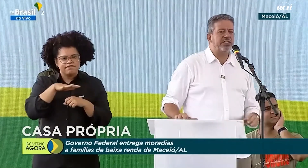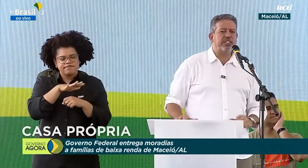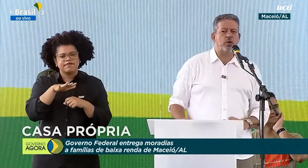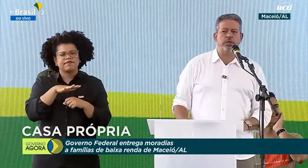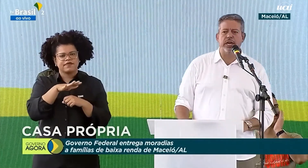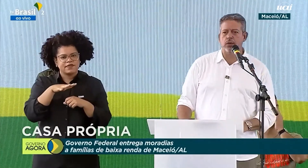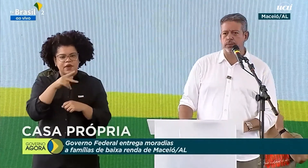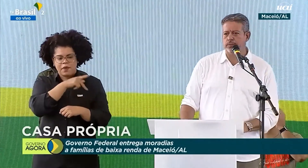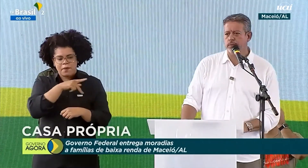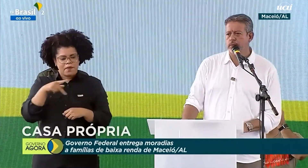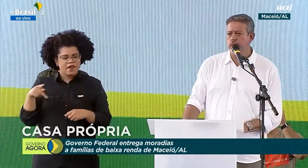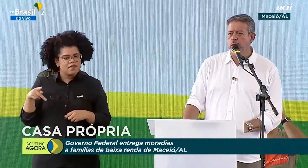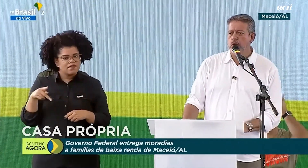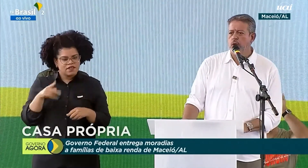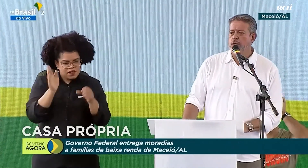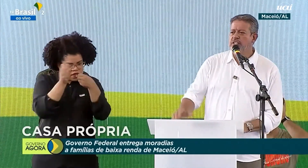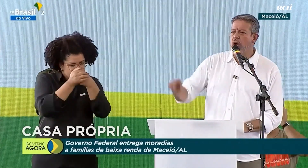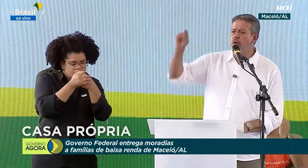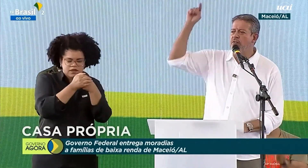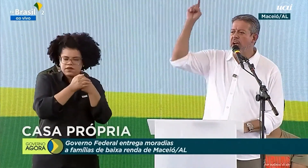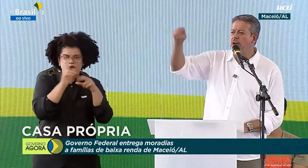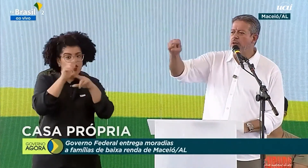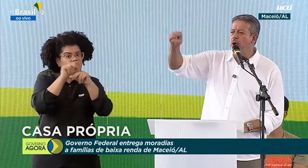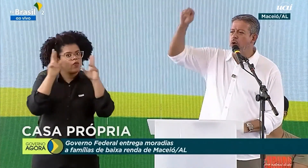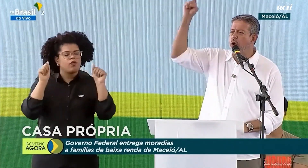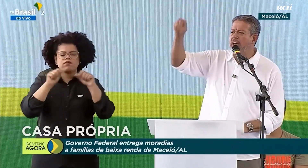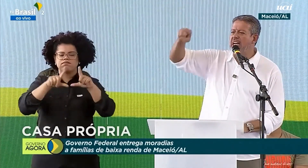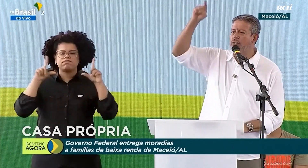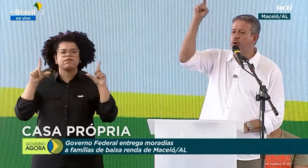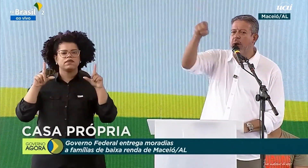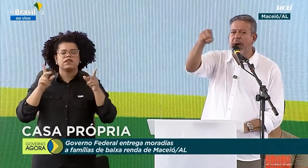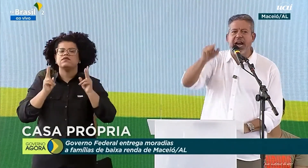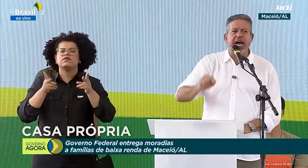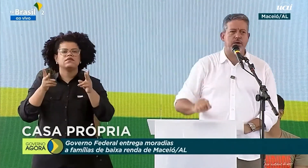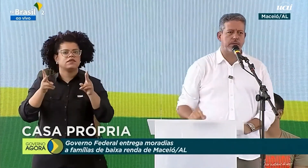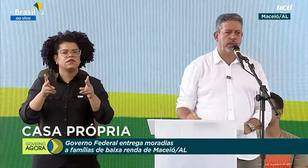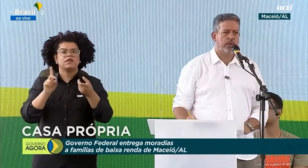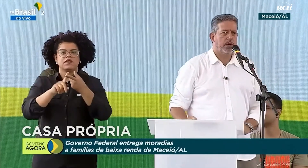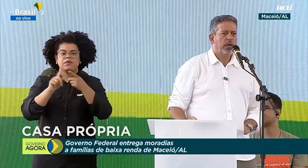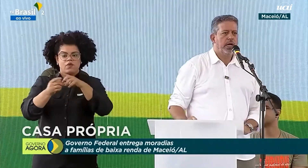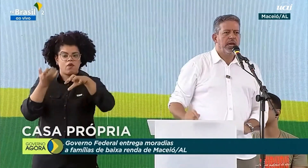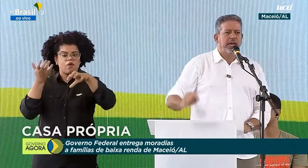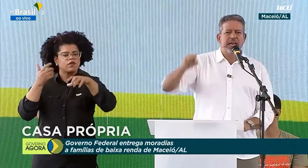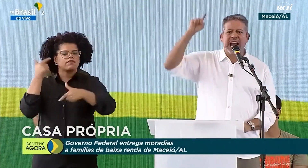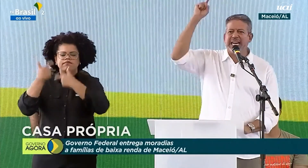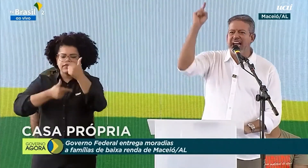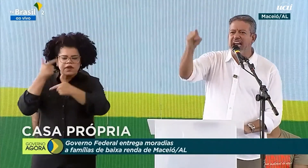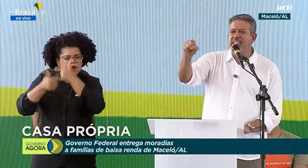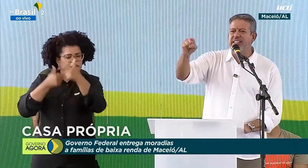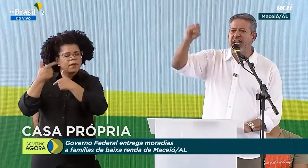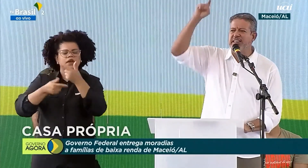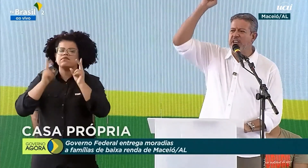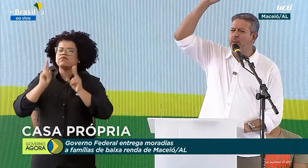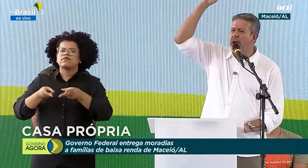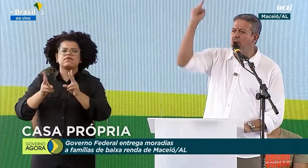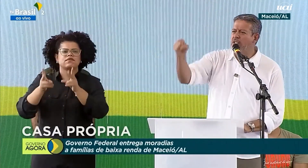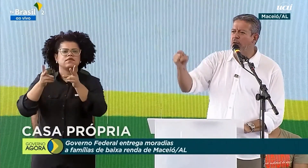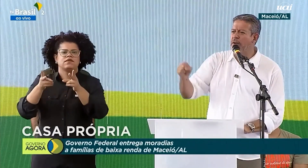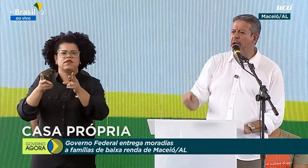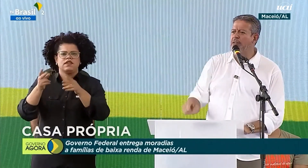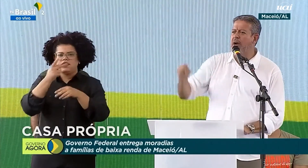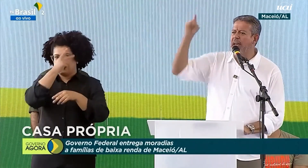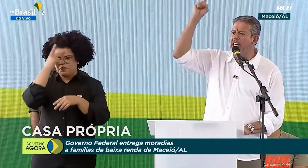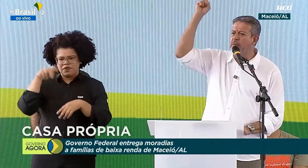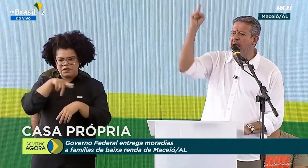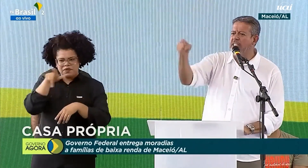nunca se escondeu. O seu governo nem o Congresso nunca pararam. E aqueles que tinham maior